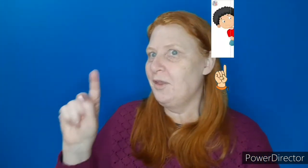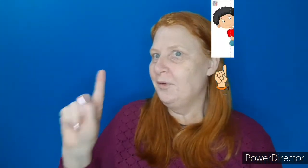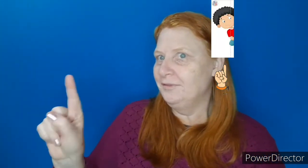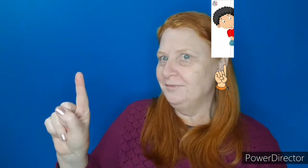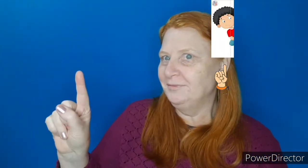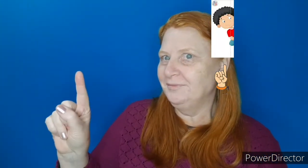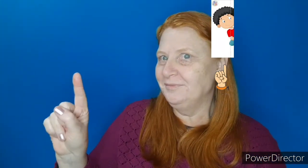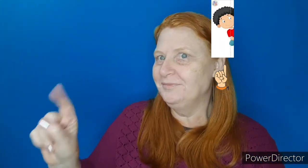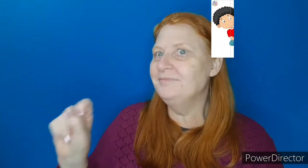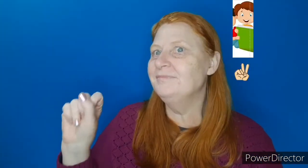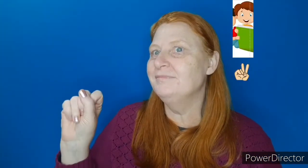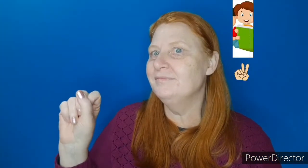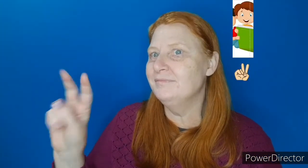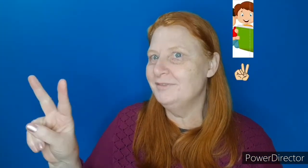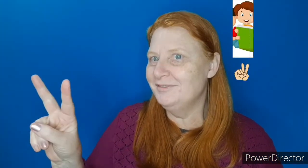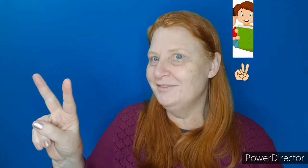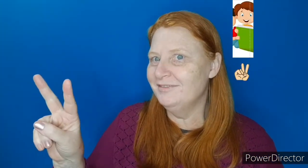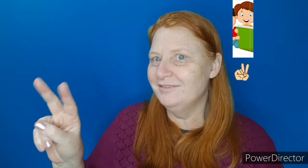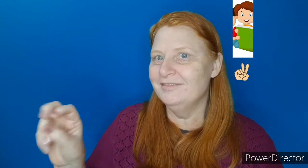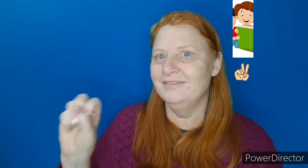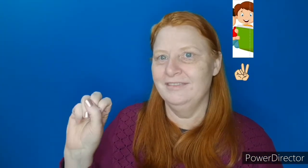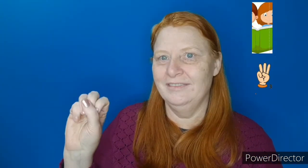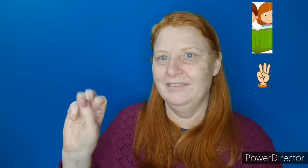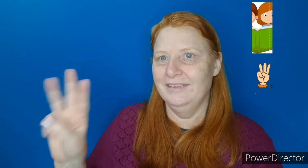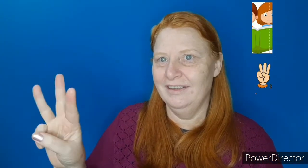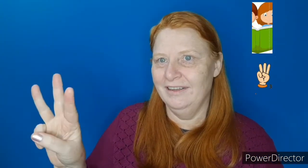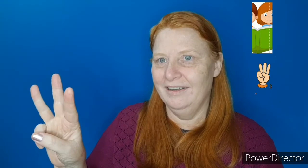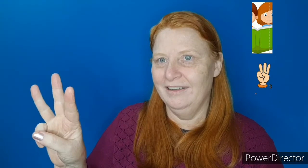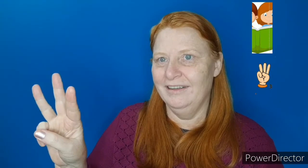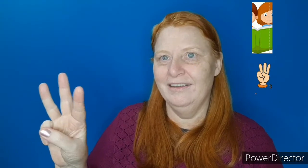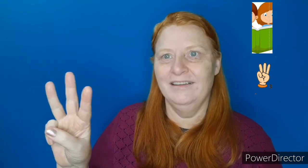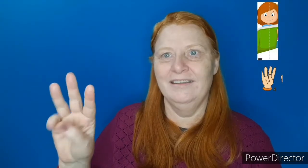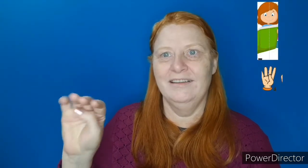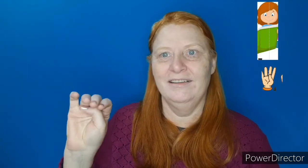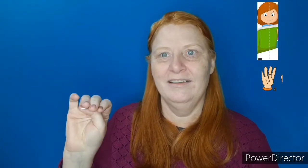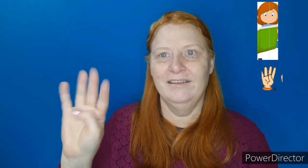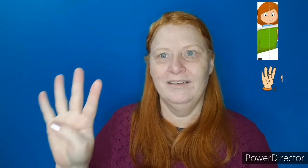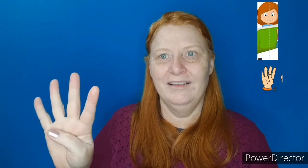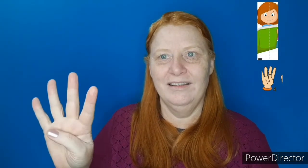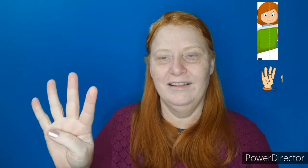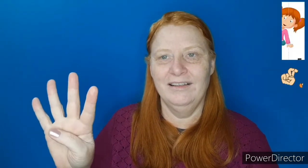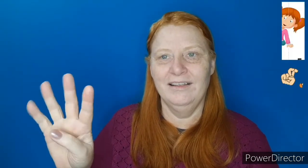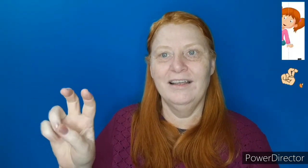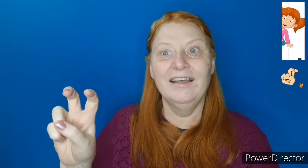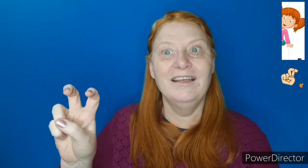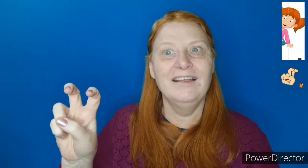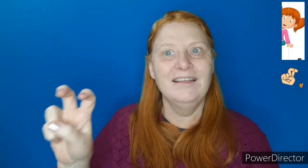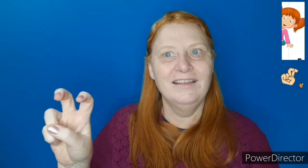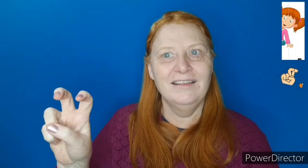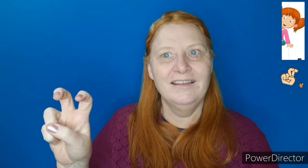1, 2, 3, 4, 5.